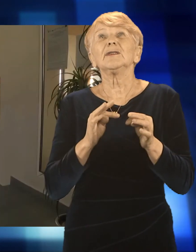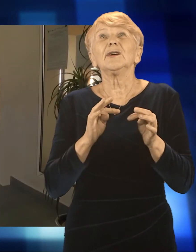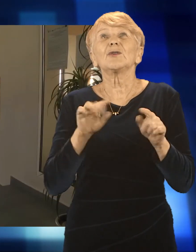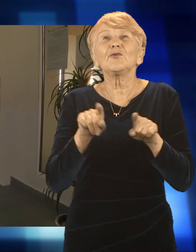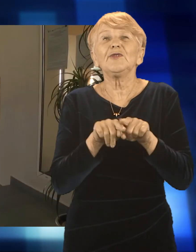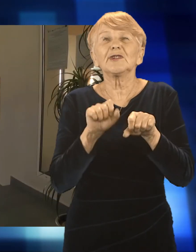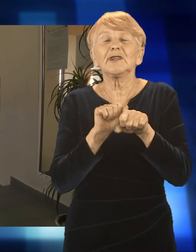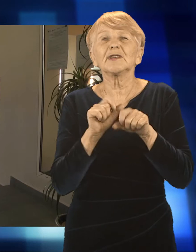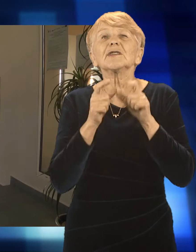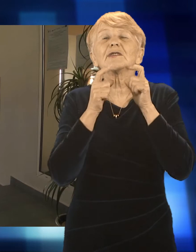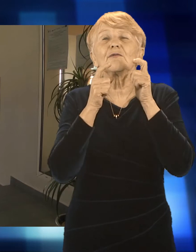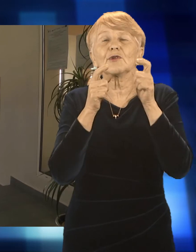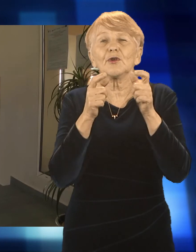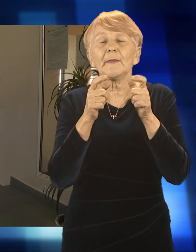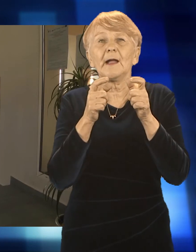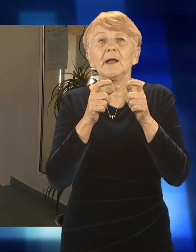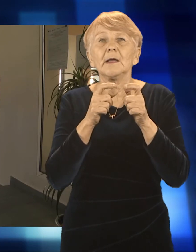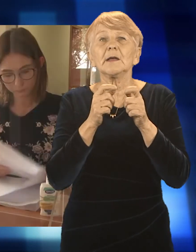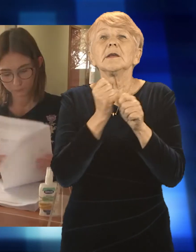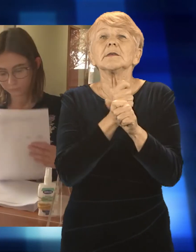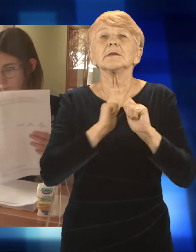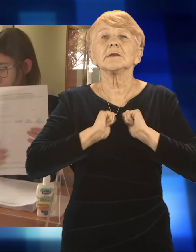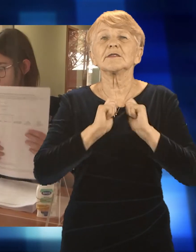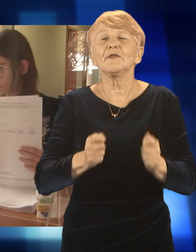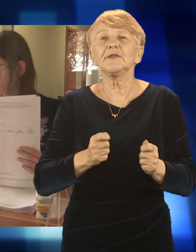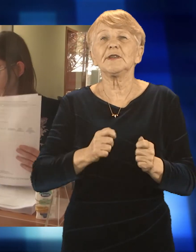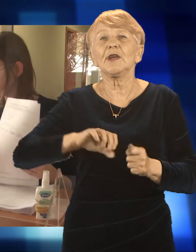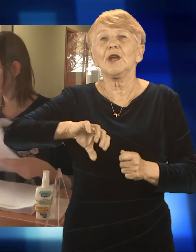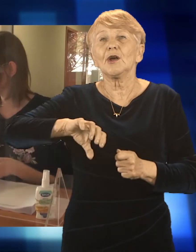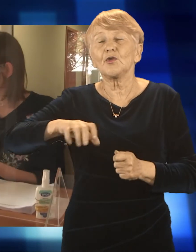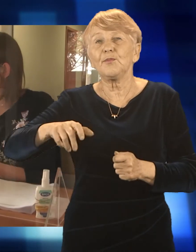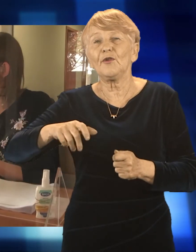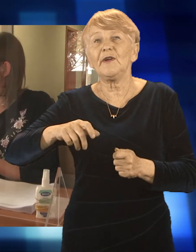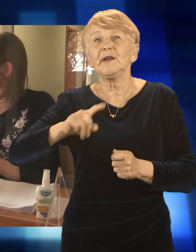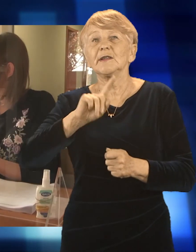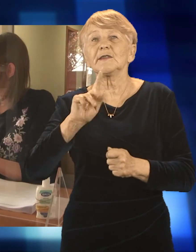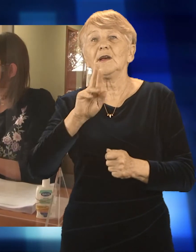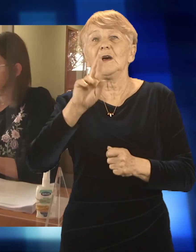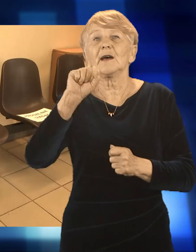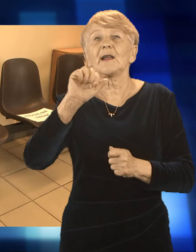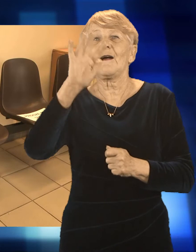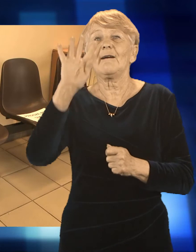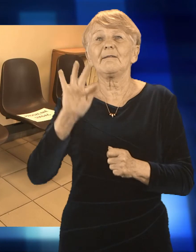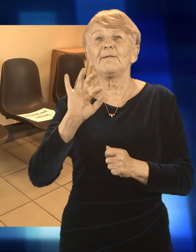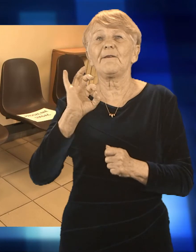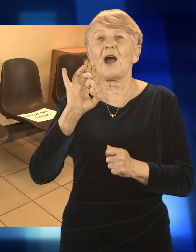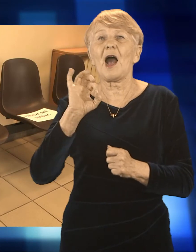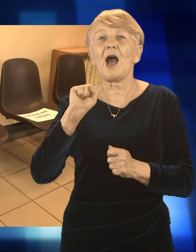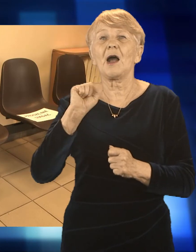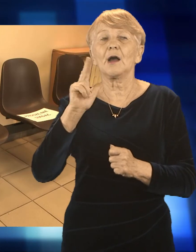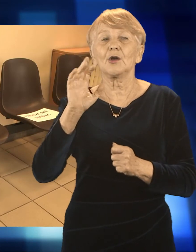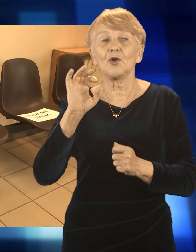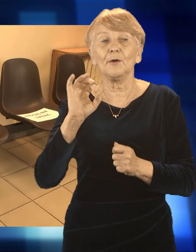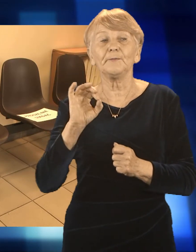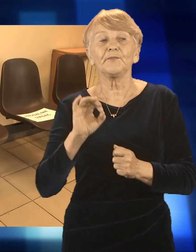Pracy zgłoszono zwolnienie grupowe w firmie Rafako, gdzie do końca marca 2021 roku pracę straci 400 osób. Póki co